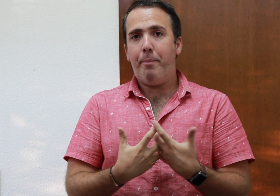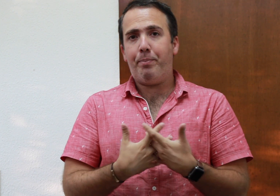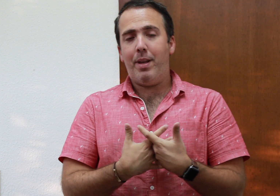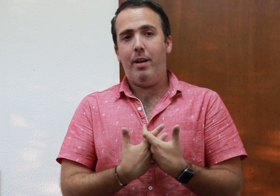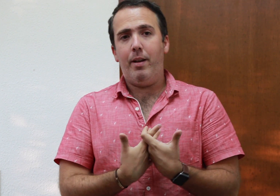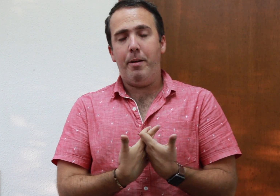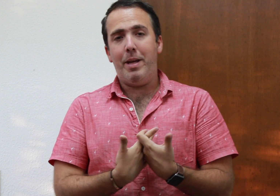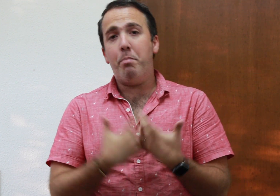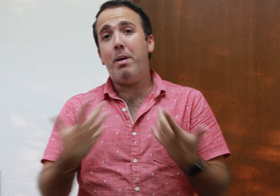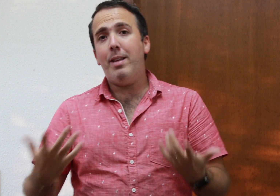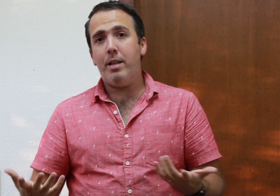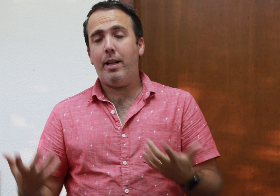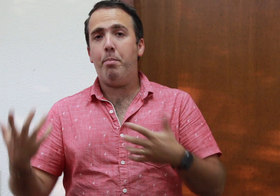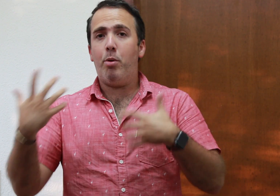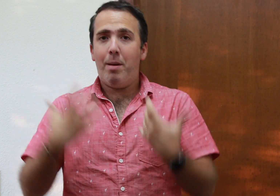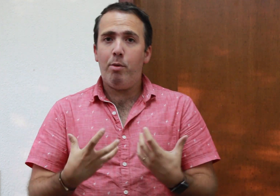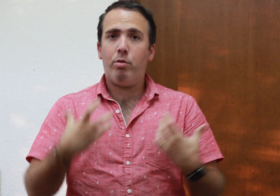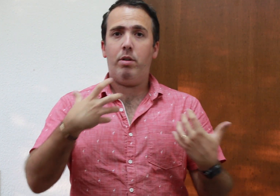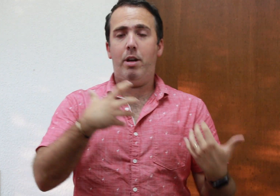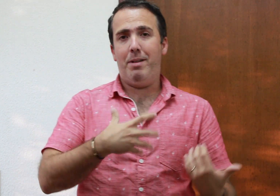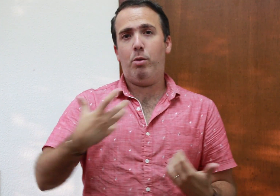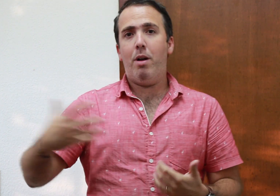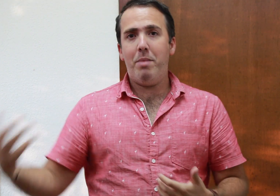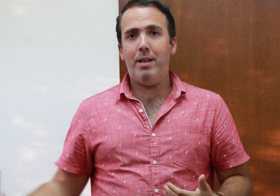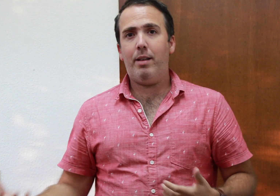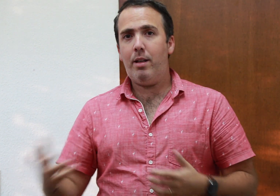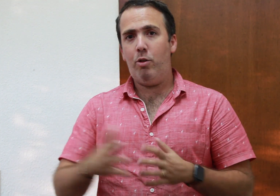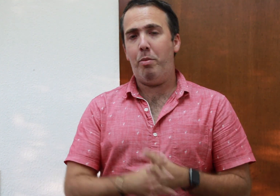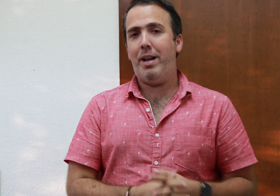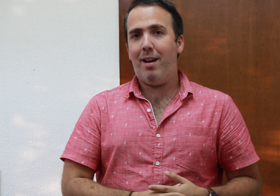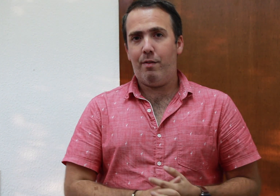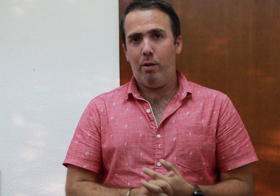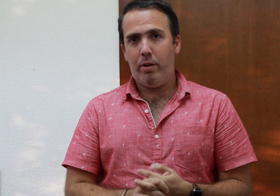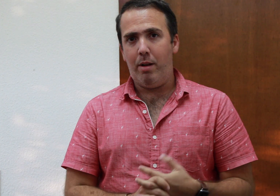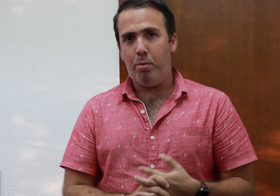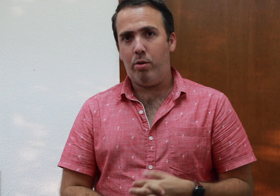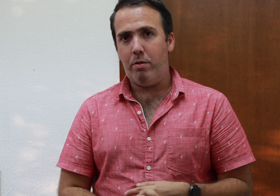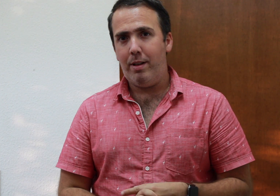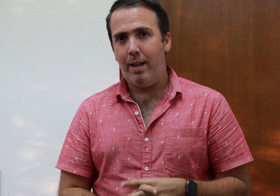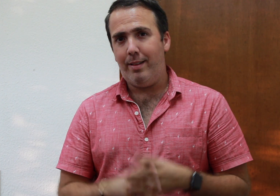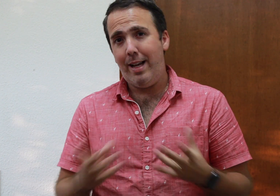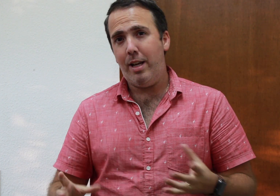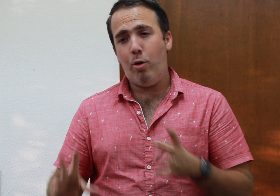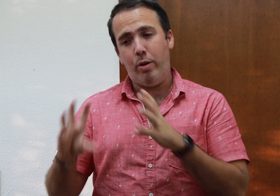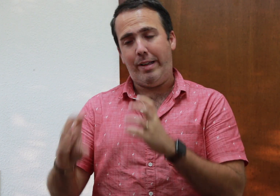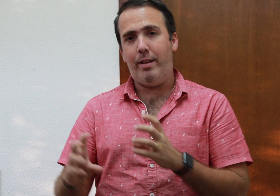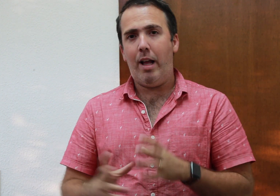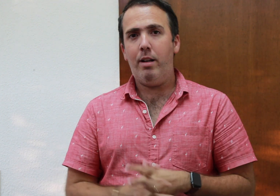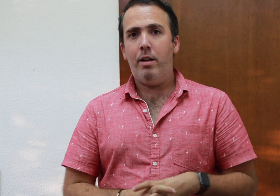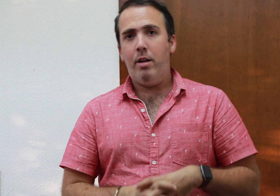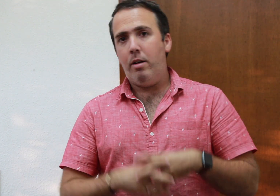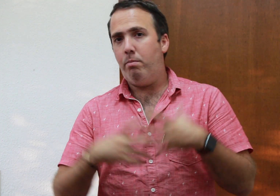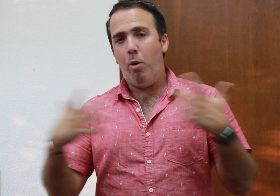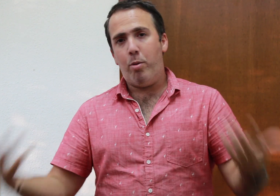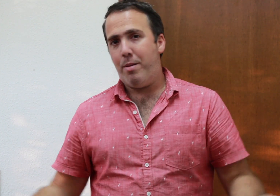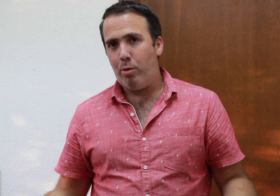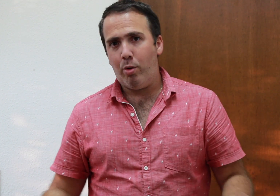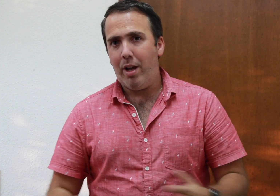impedir que podamos eventualmente dominar las flautas desde el punto de vista técnico-digital. No podremos tocar